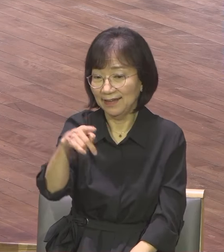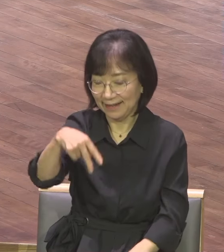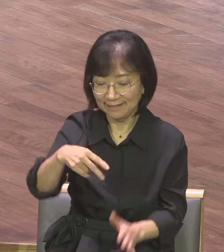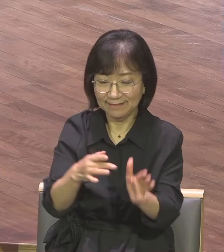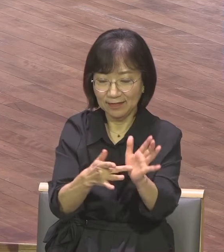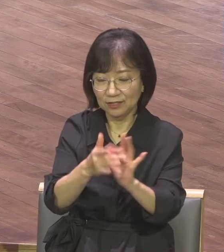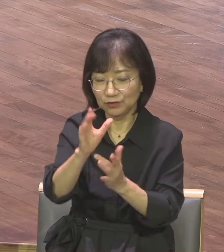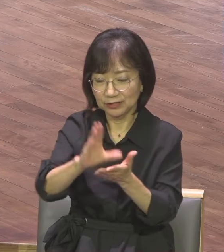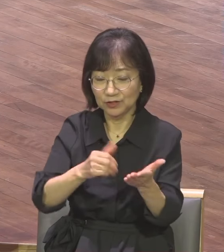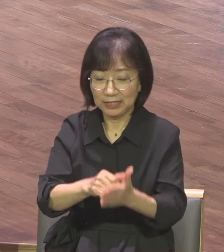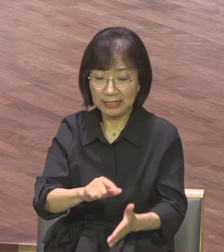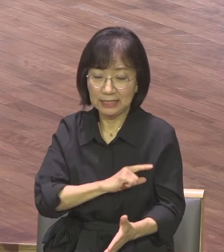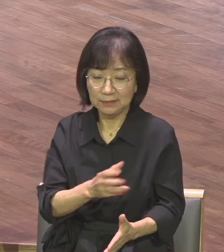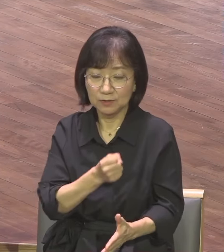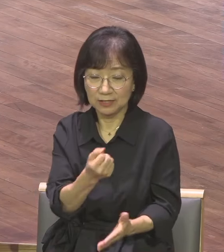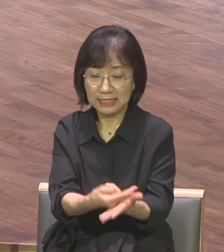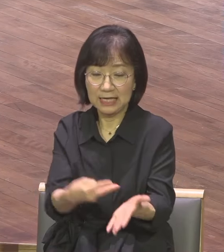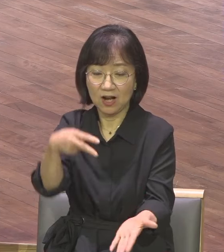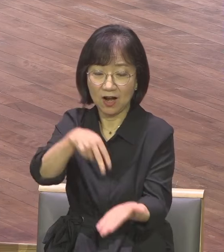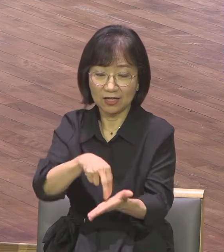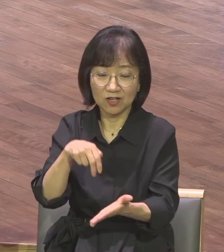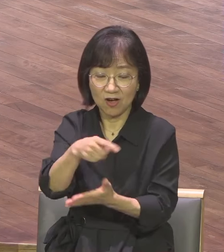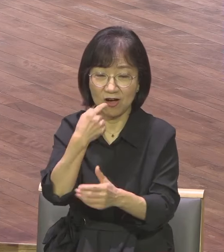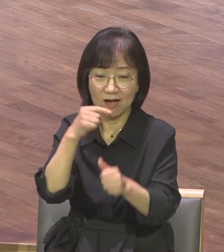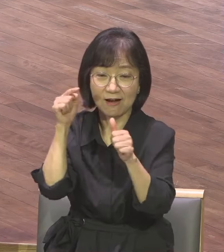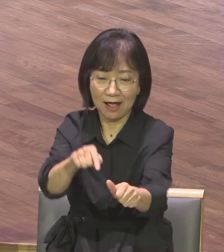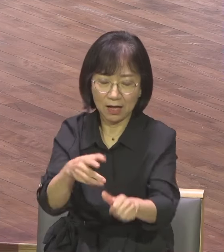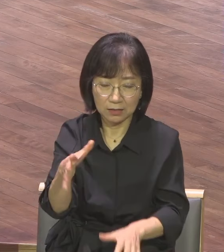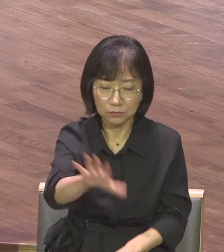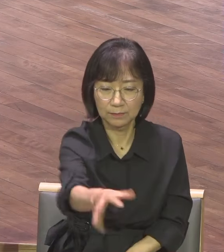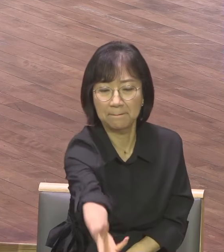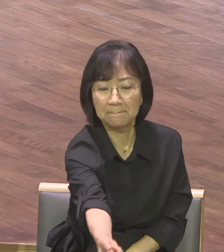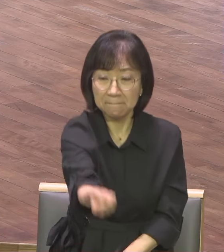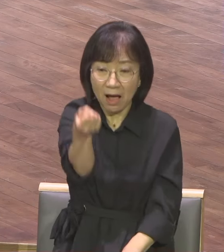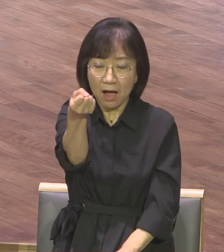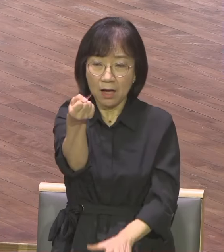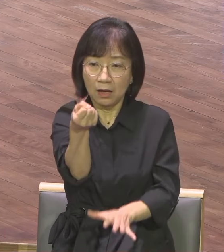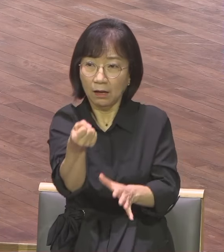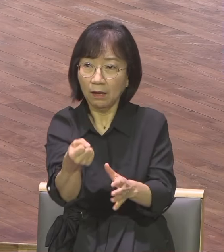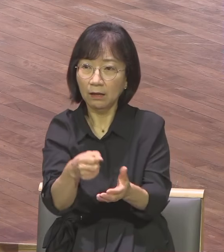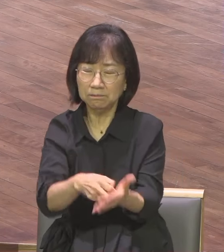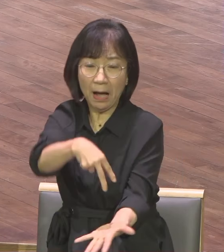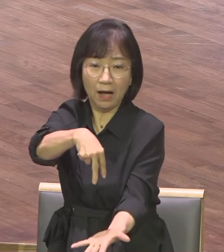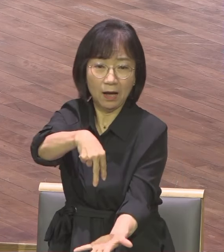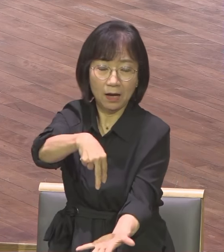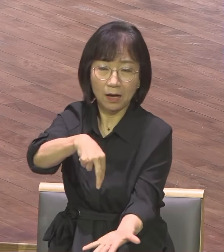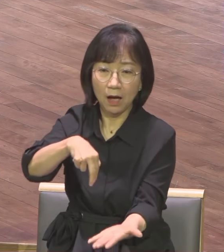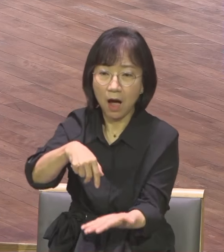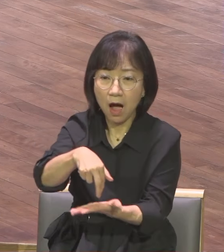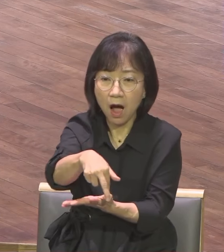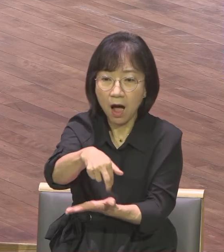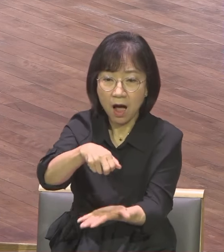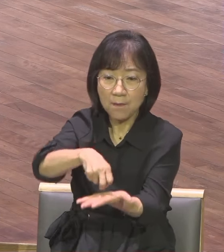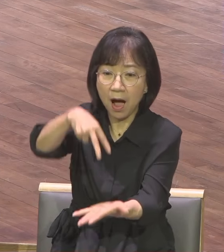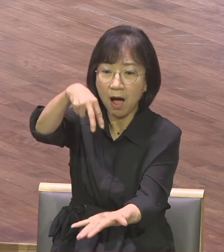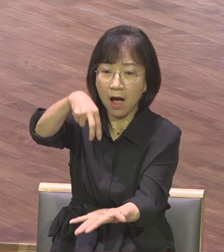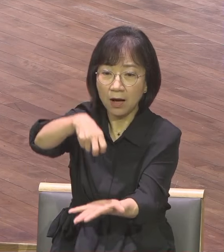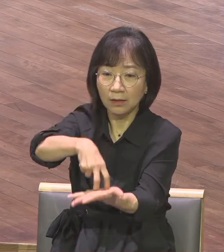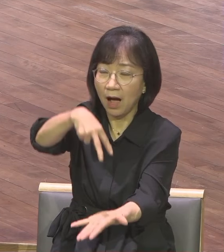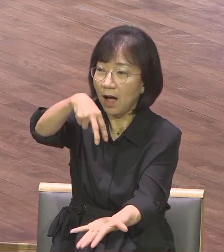없었던 발과 발목에 힘을 얻어요 자기도 모르는 사이에 걷기도 하고 뛰기도 하며 하나님을